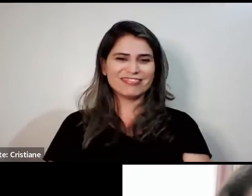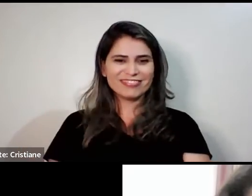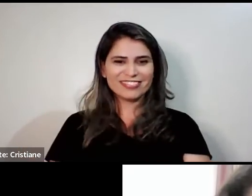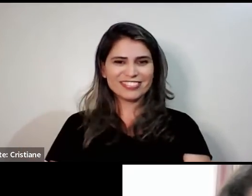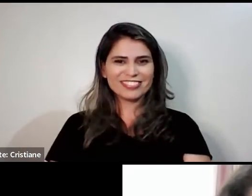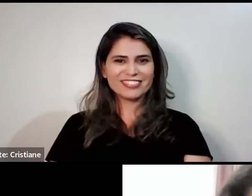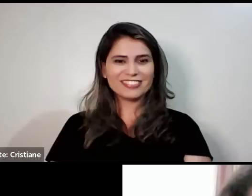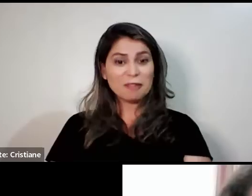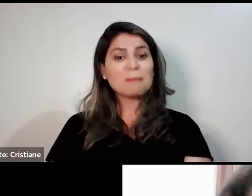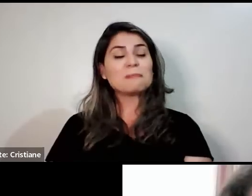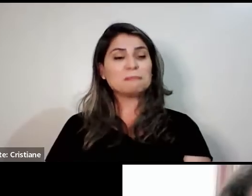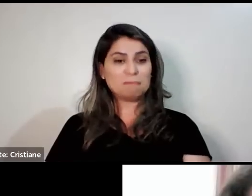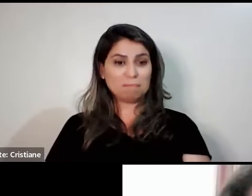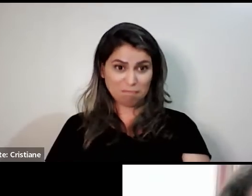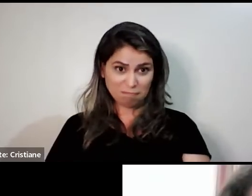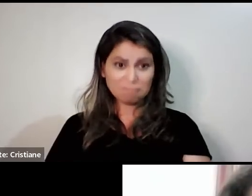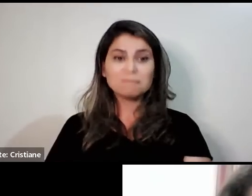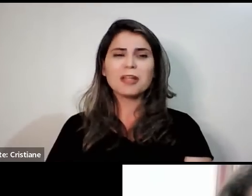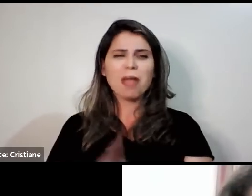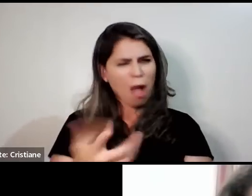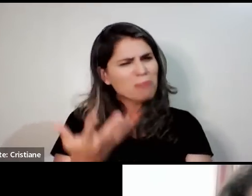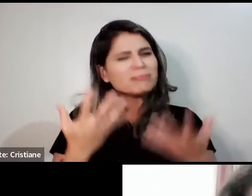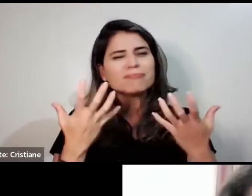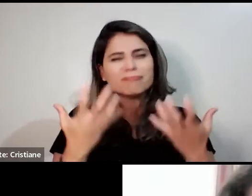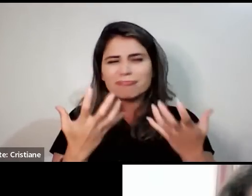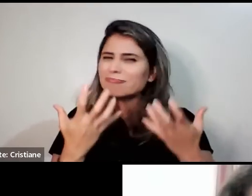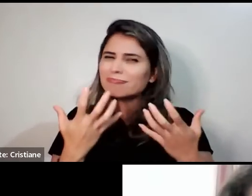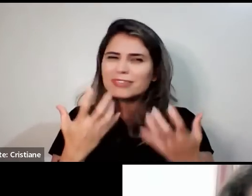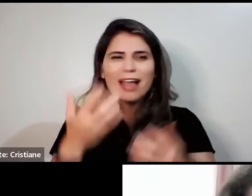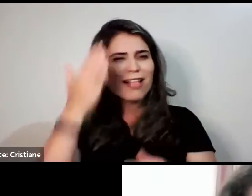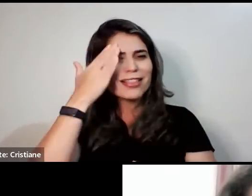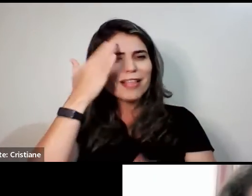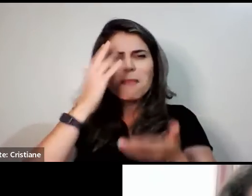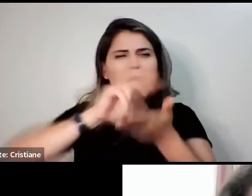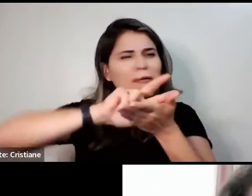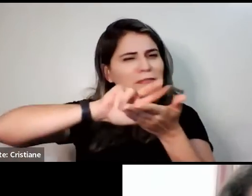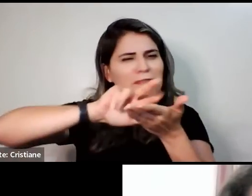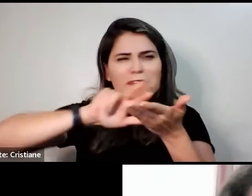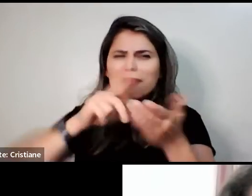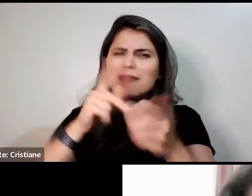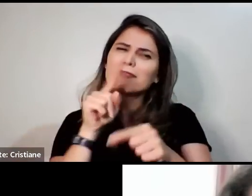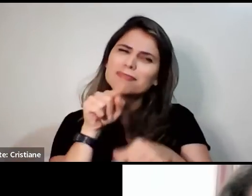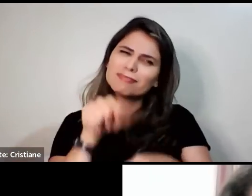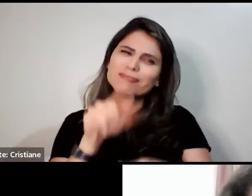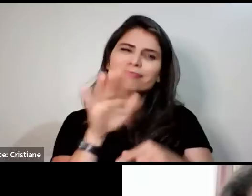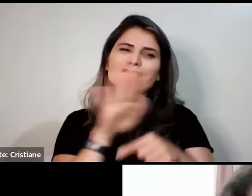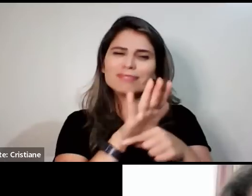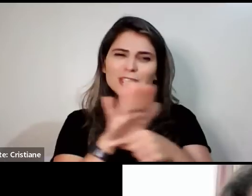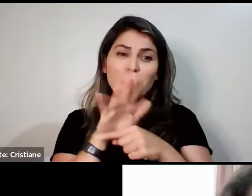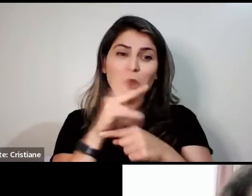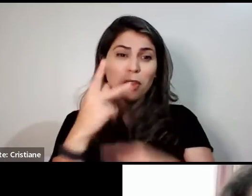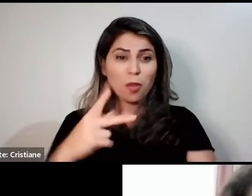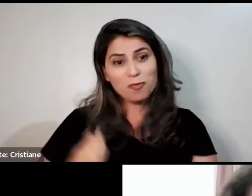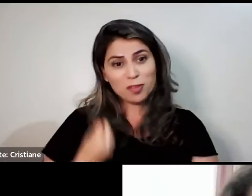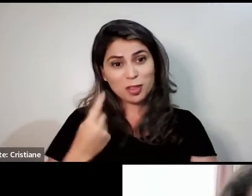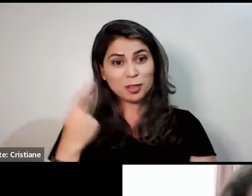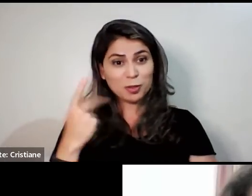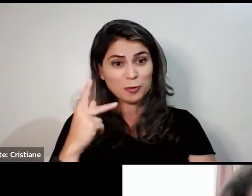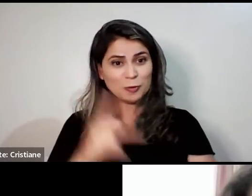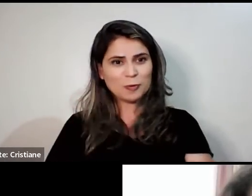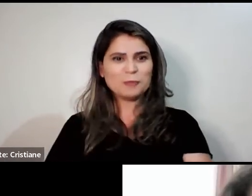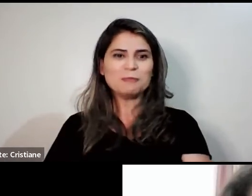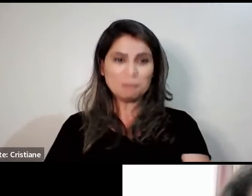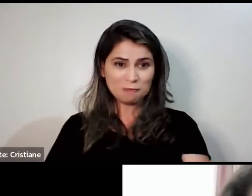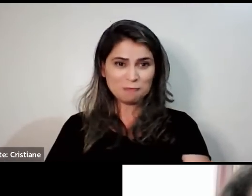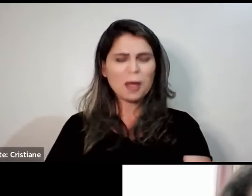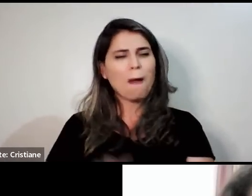até de aprofundar um pouco mais em cada uma dessas questões que você trouxe, mas não temos tempo. Mas nós temos aqui